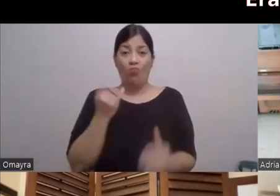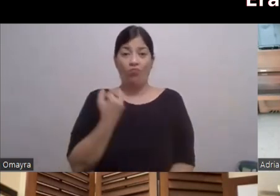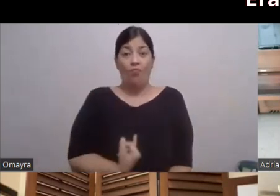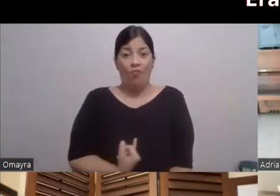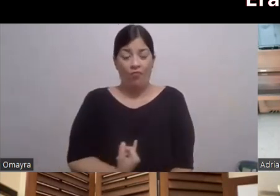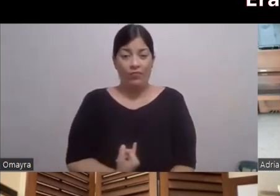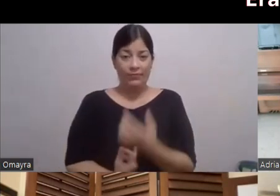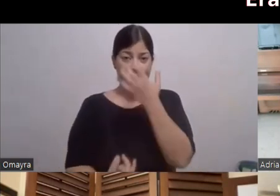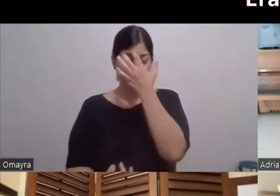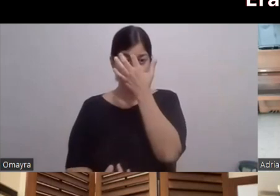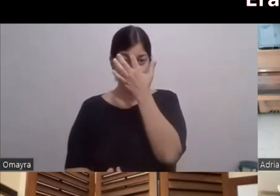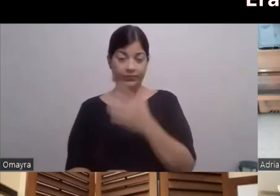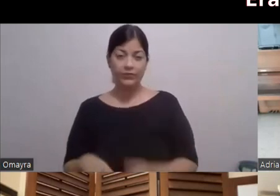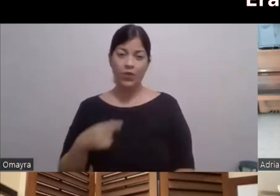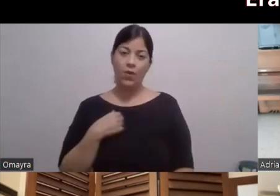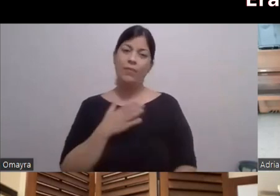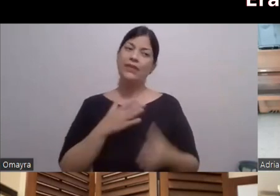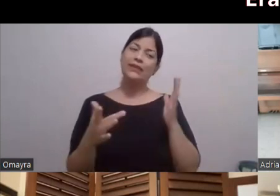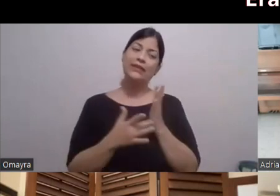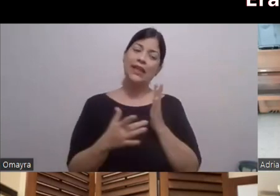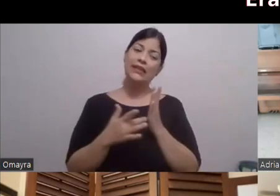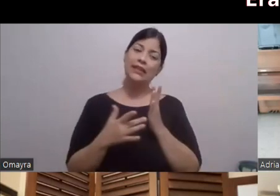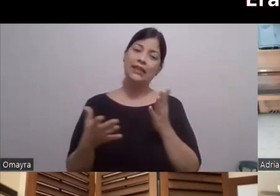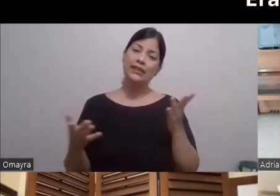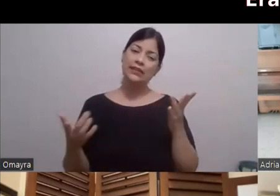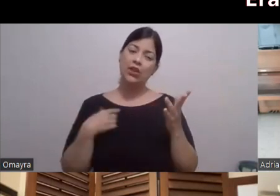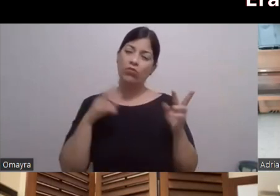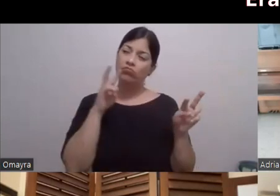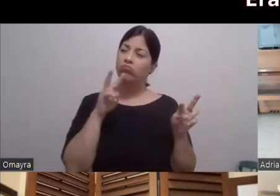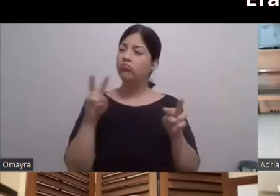Usé una técnica Que es La observación de animales Para adaptar